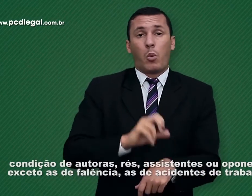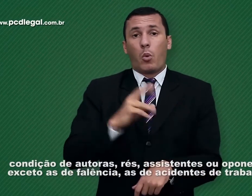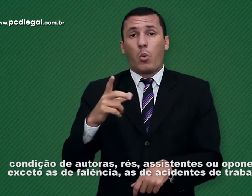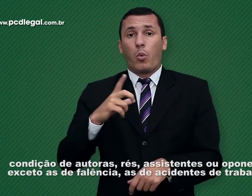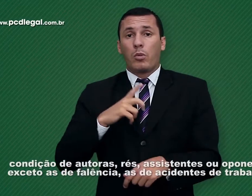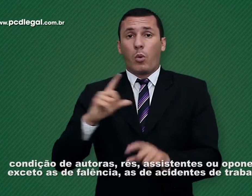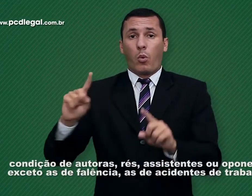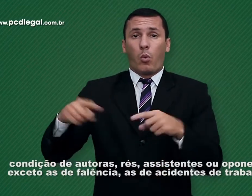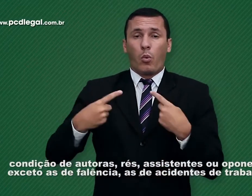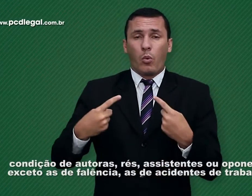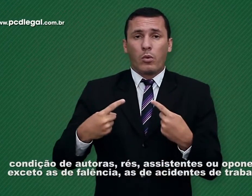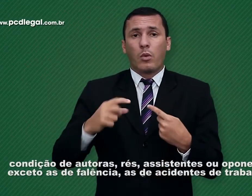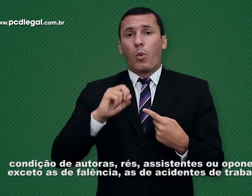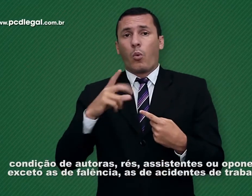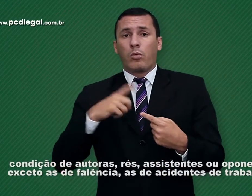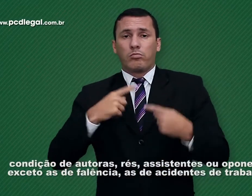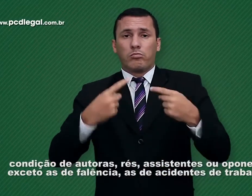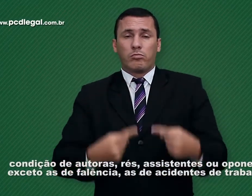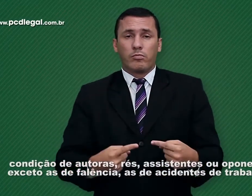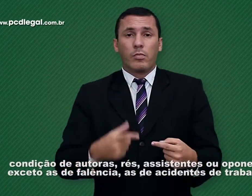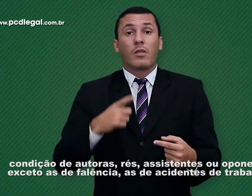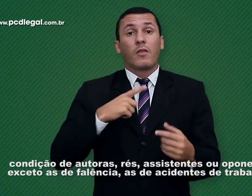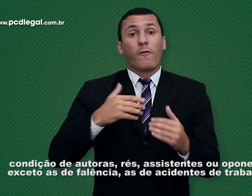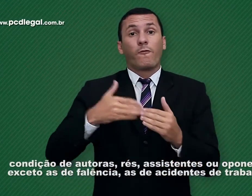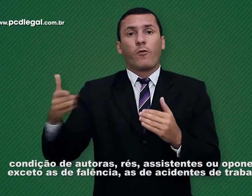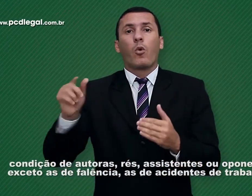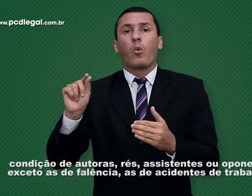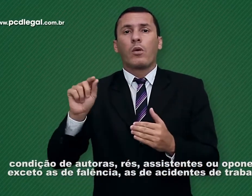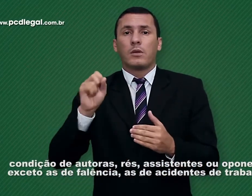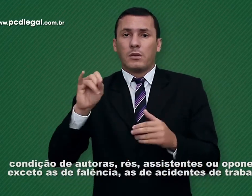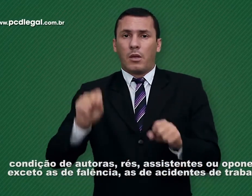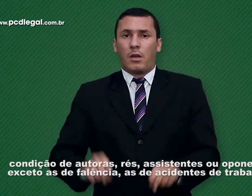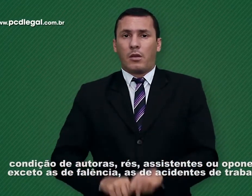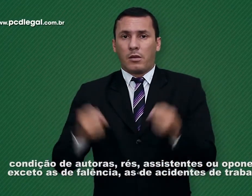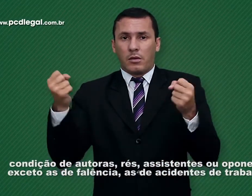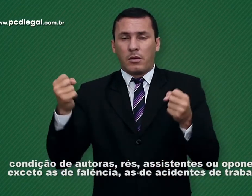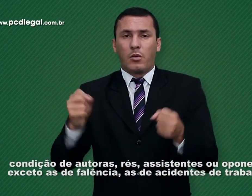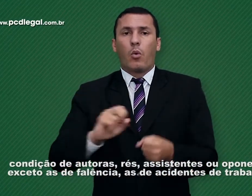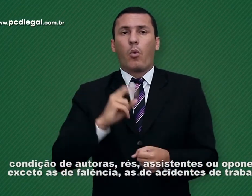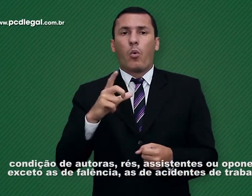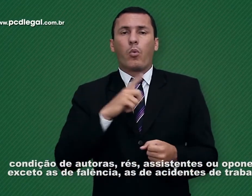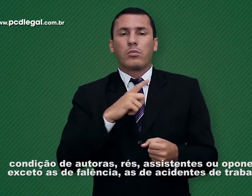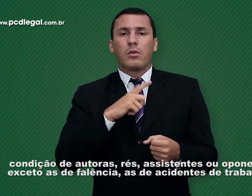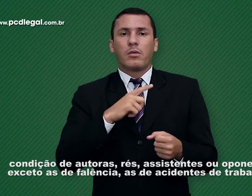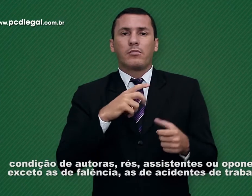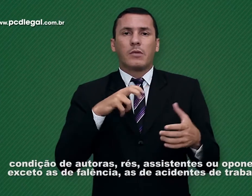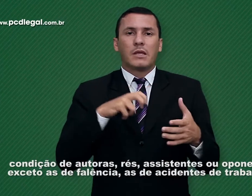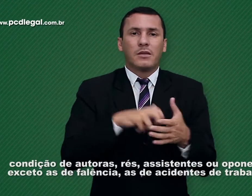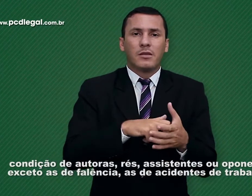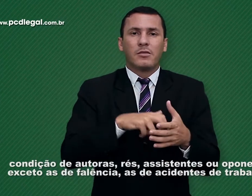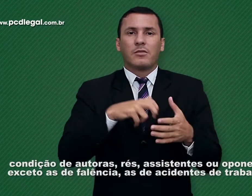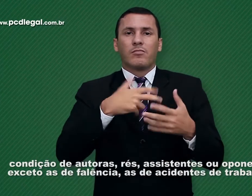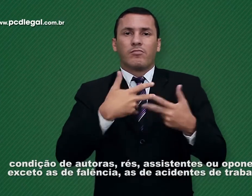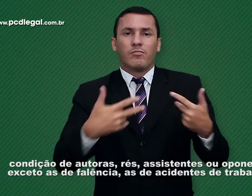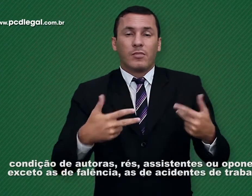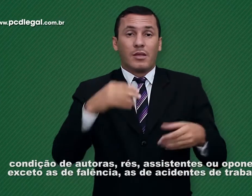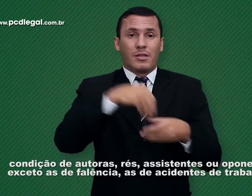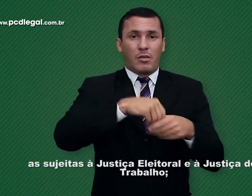autoras, rés, assistentes ou oponentes, exceto as de falência, as de acidentes de trabalho